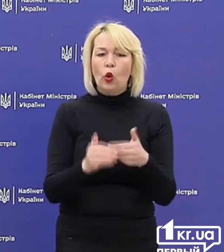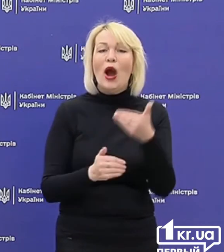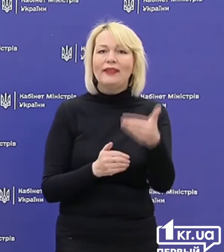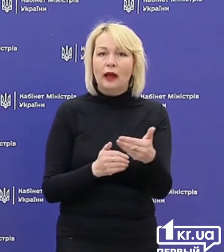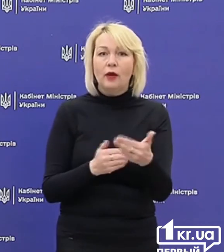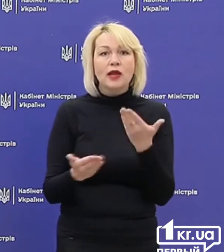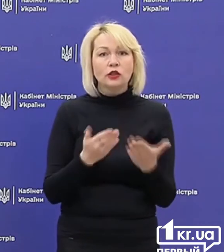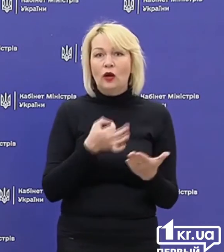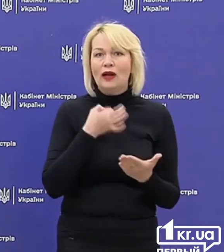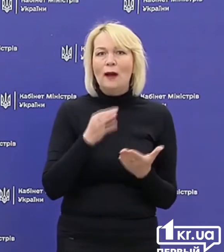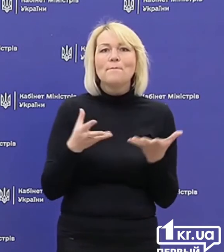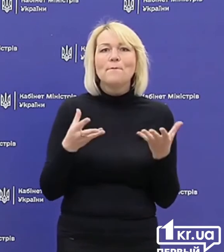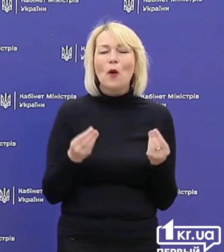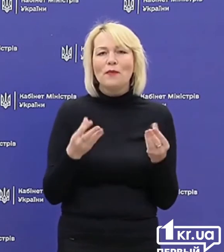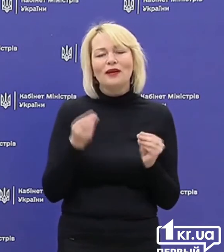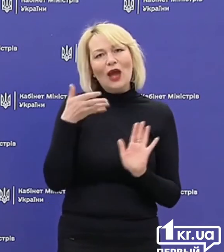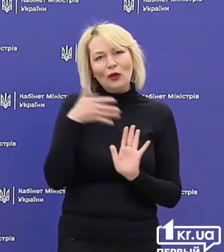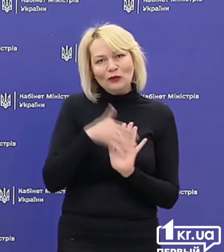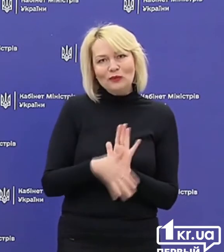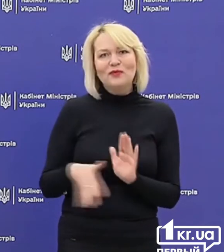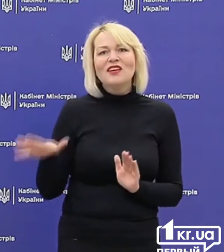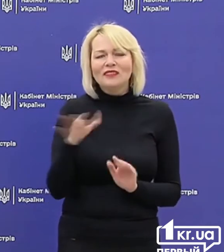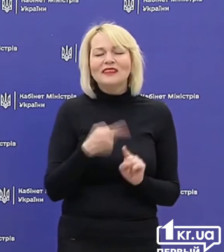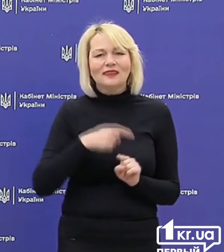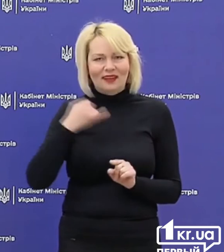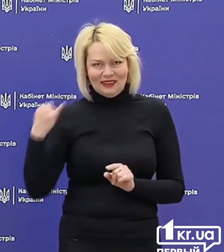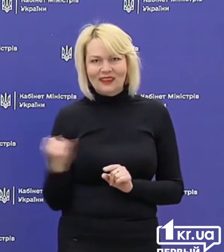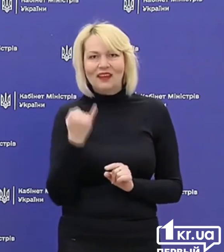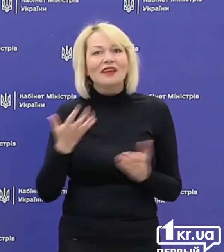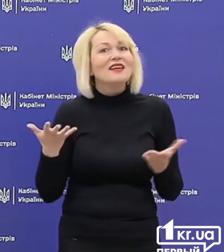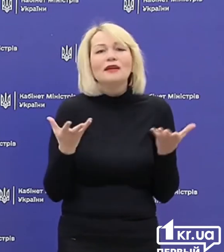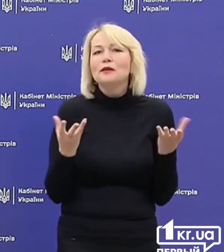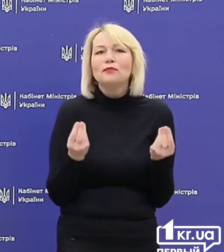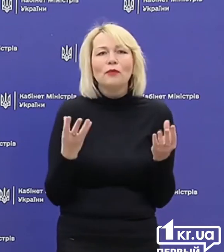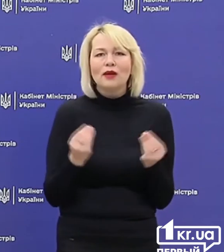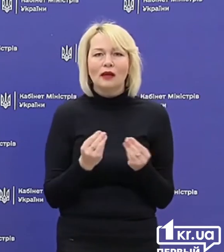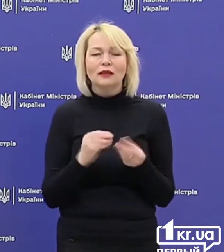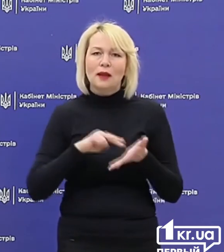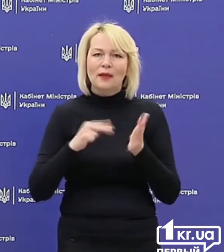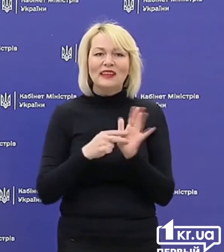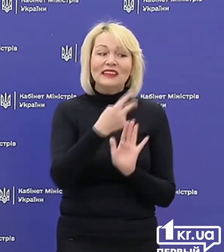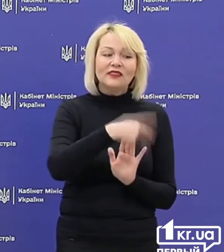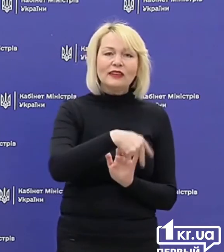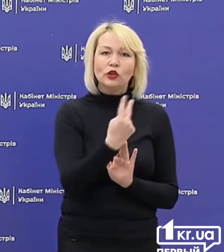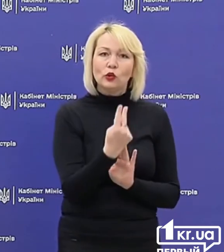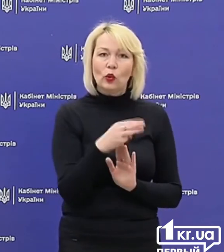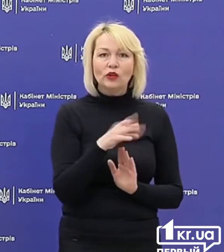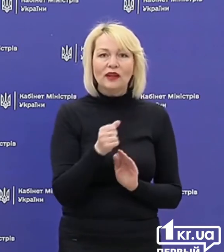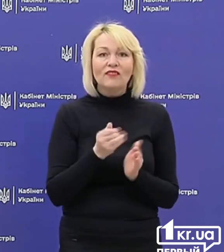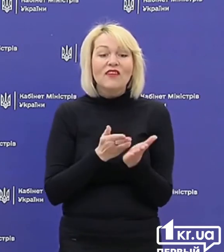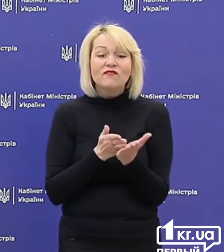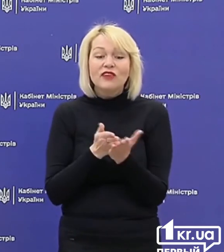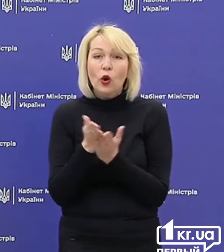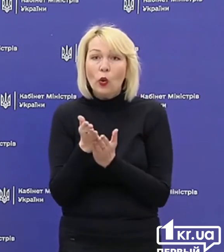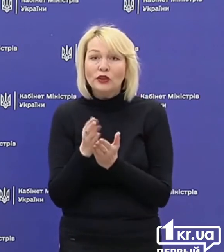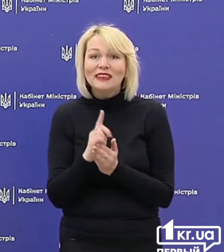казати про пом'якшення, я розумію, що всіх саме це цікавить. Які саме пом'якшення ми плануємо з 22 травня, виходячи